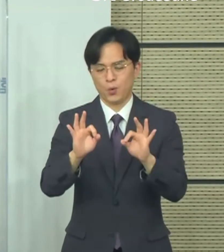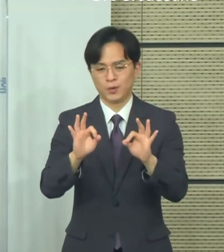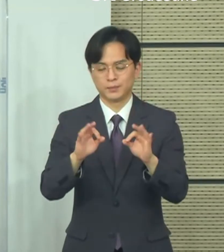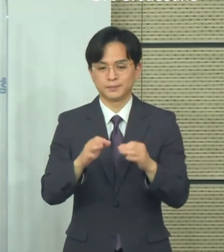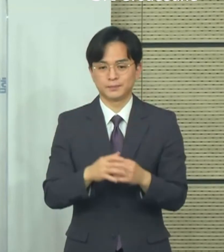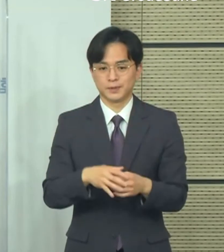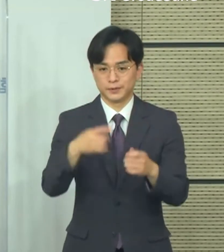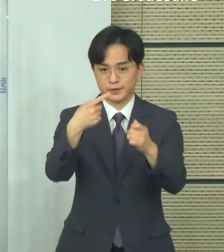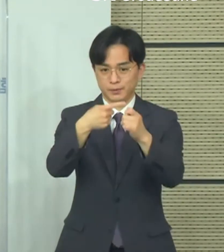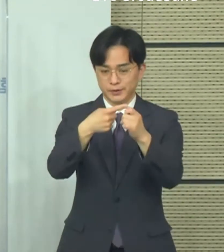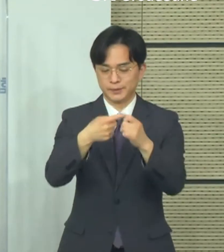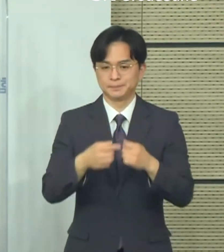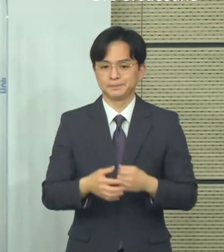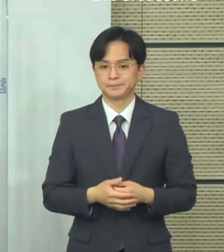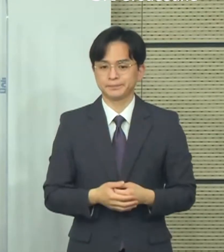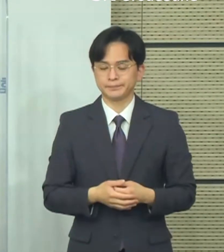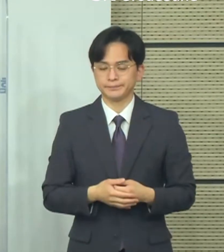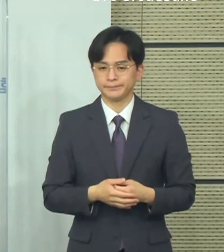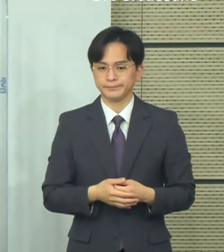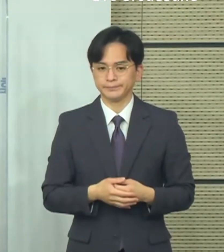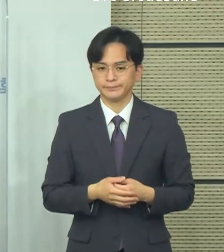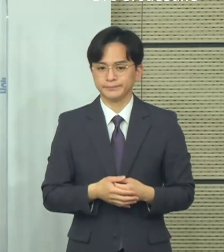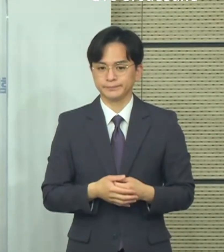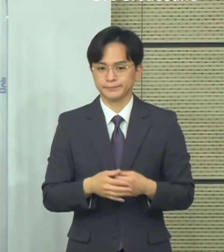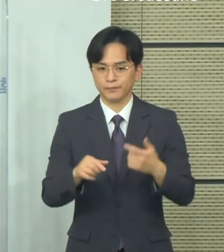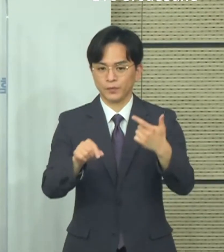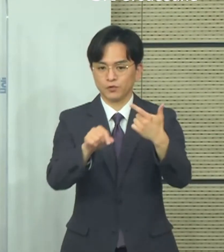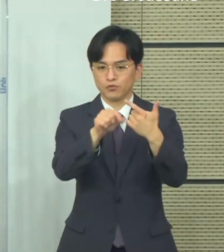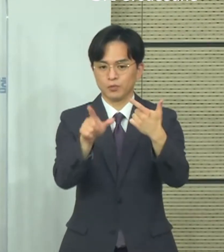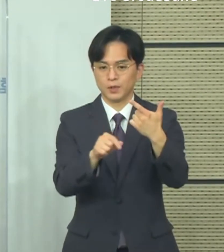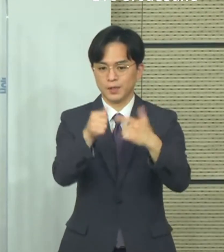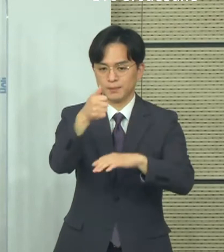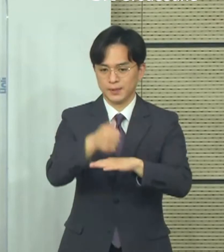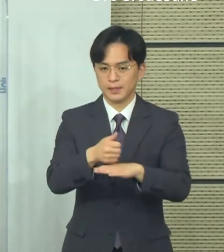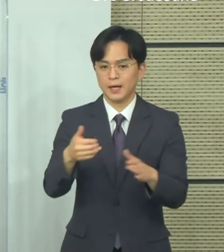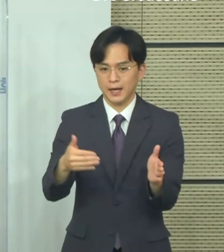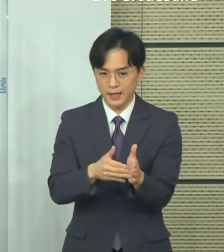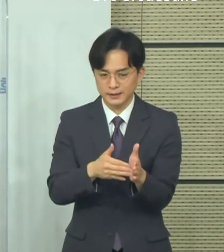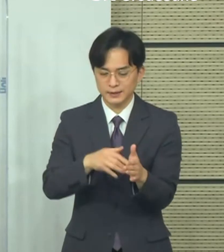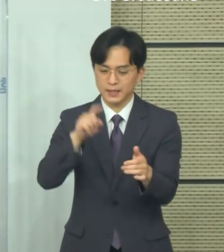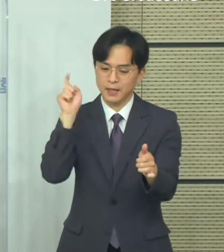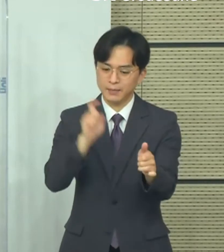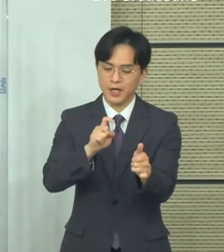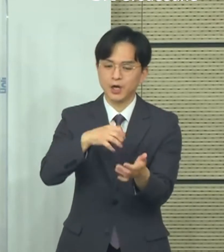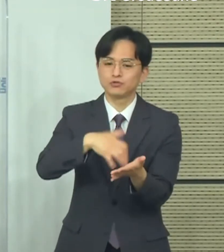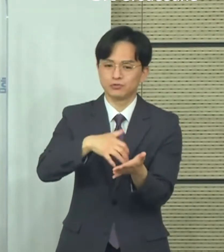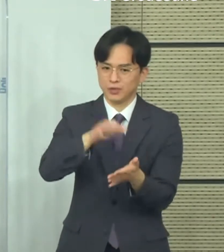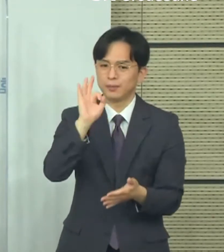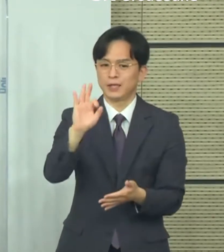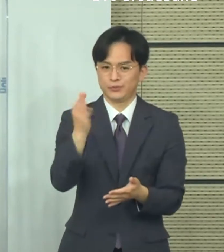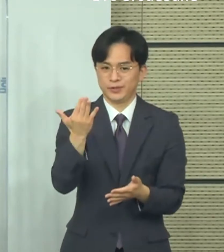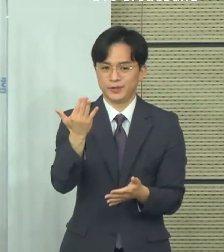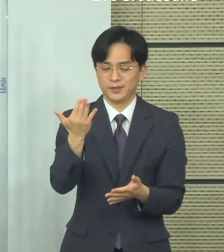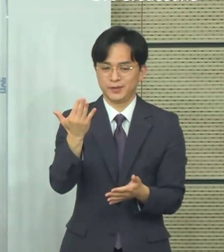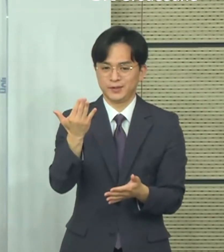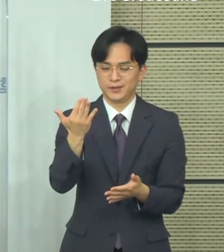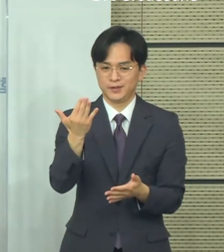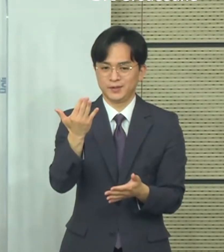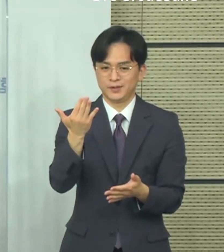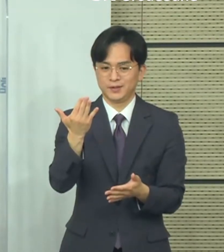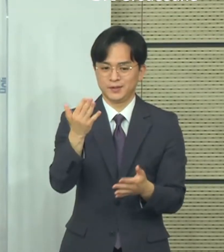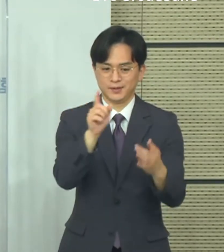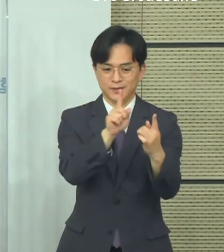우선 첫째로는 이번 달 말까지의 유행 상황이 중요하다고 판단하고 있고요. 그래서 거리두기 체계 전환